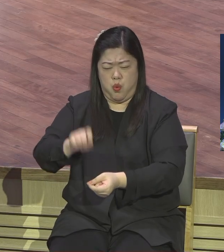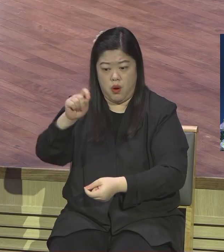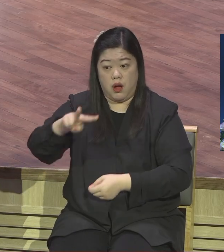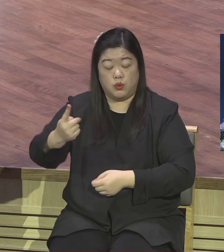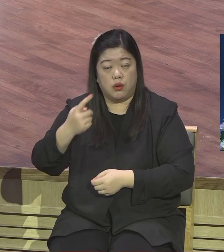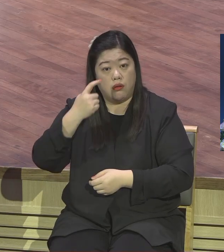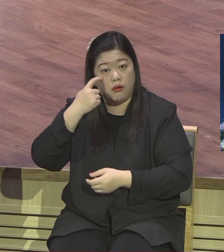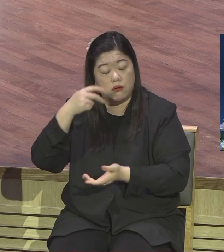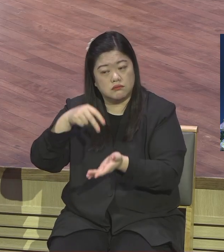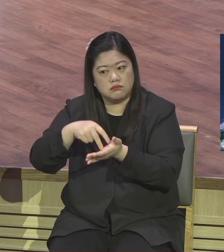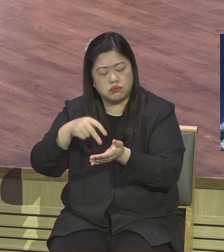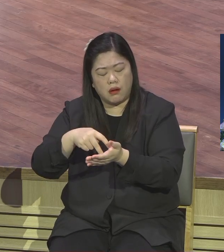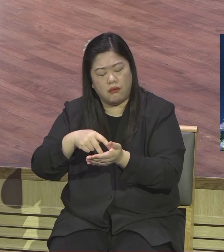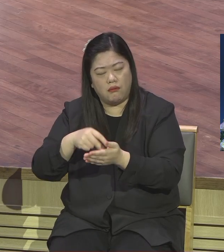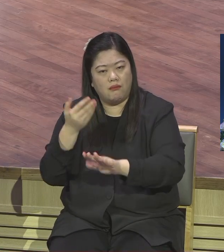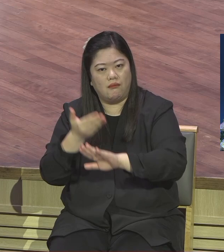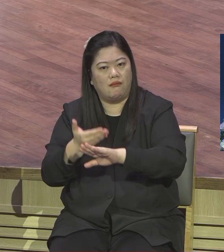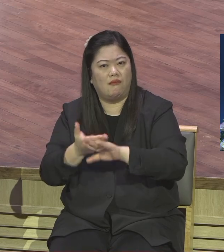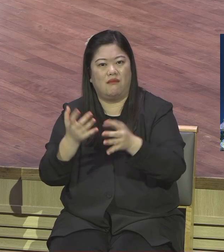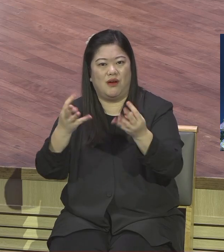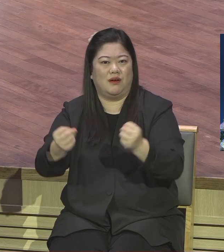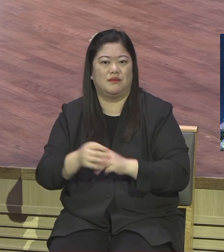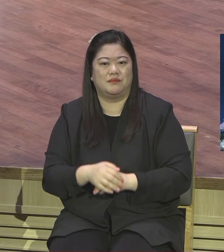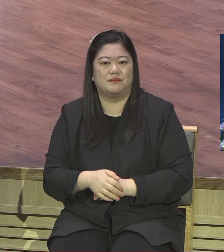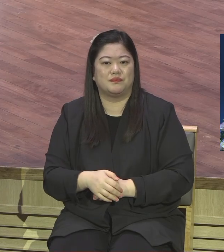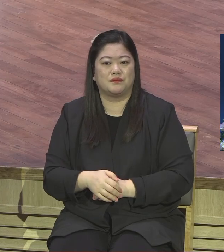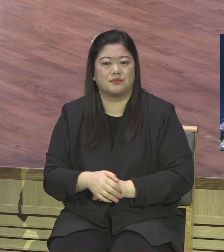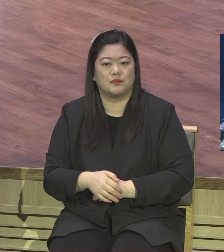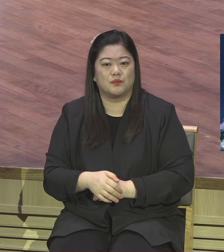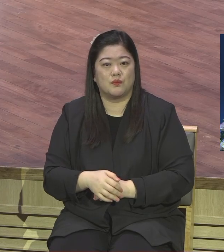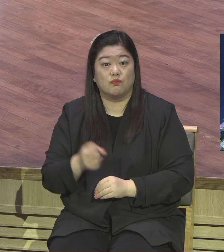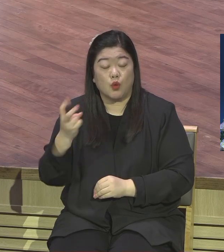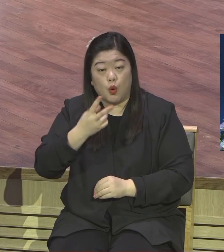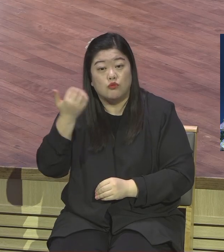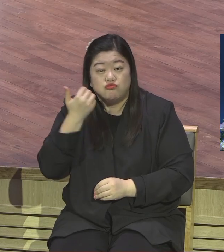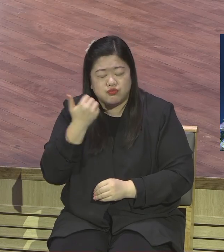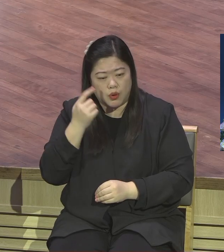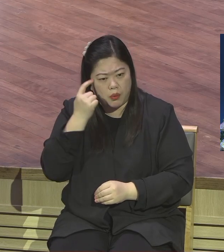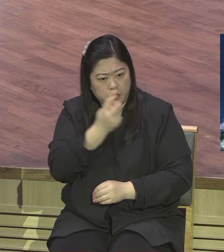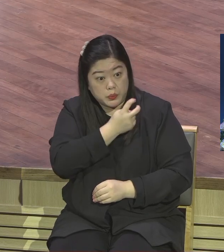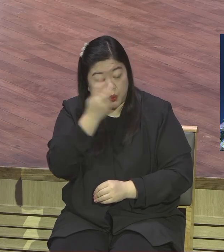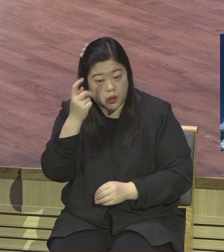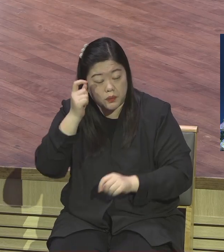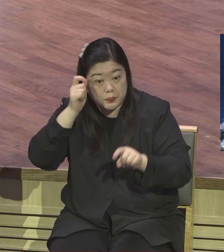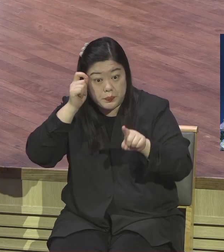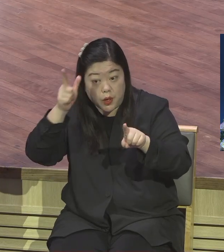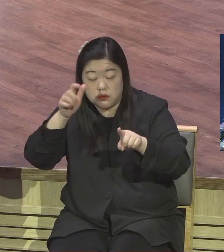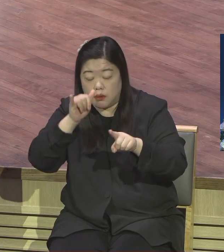어떤 게 좀 생각했다는 사람 좀 배웠다는 사람 조금 남보다 낫다는 사람 더해요 더